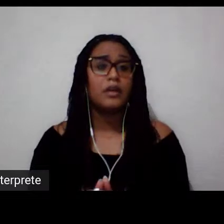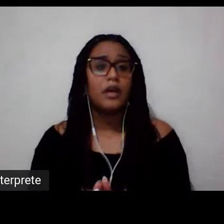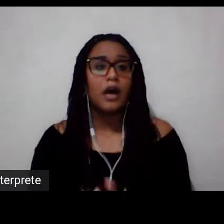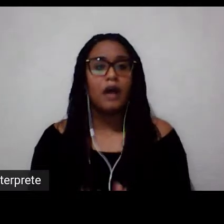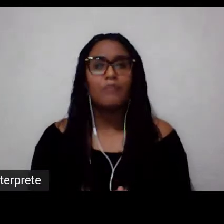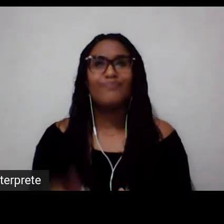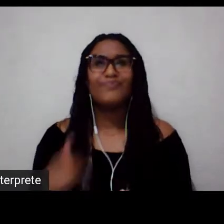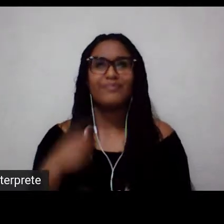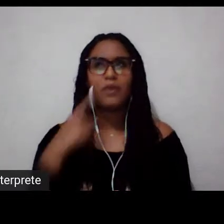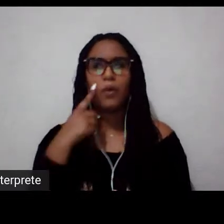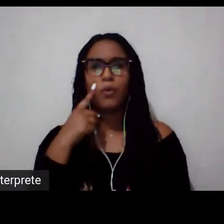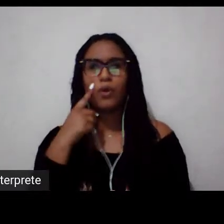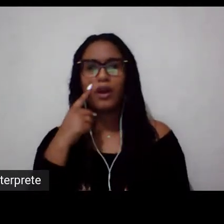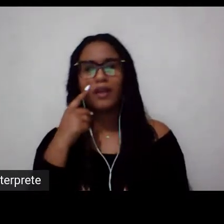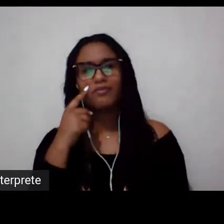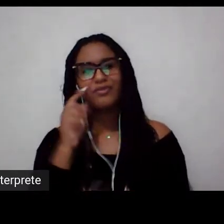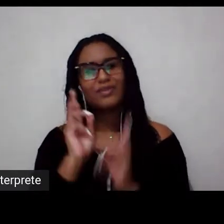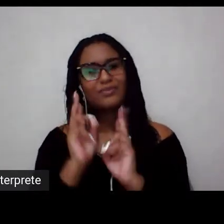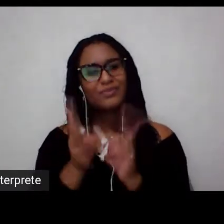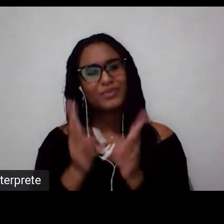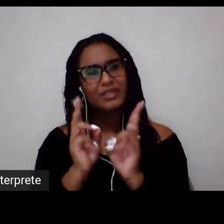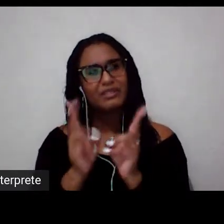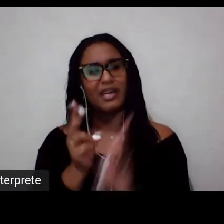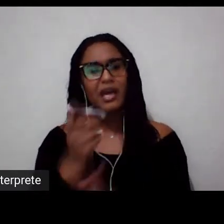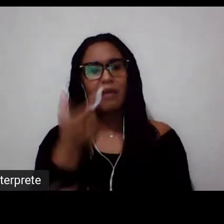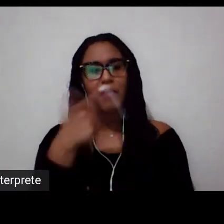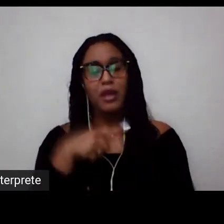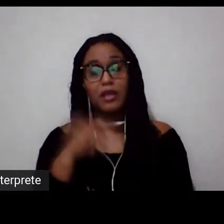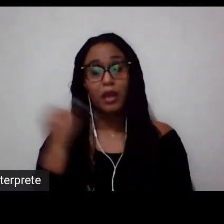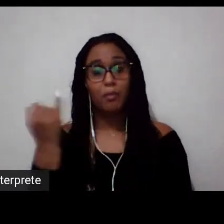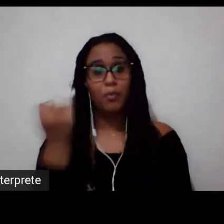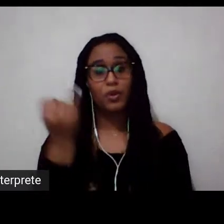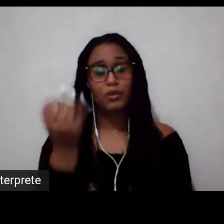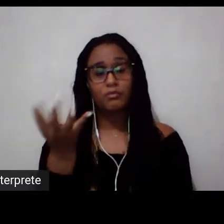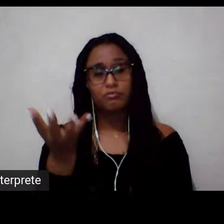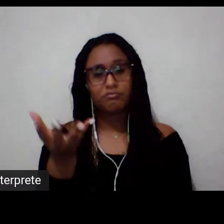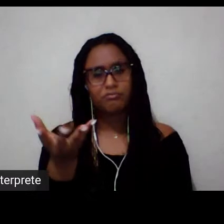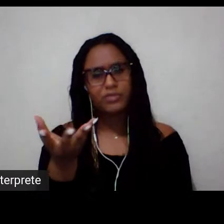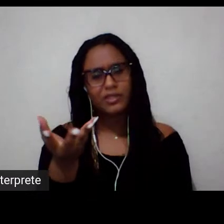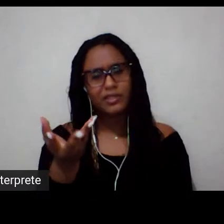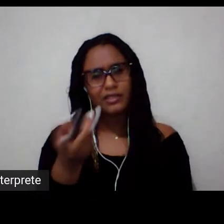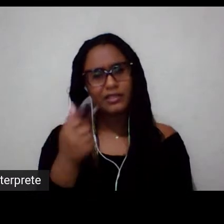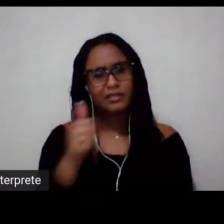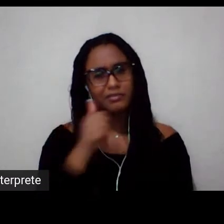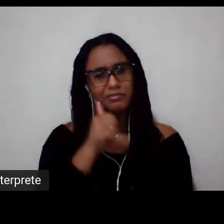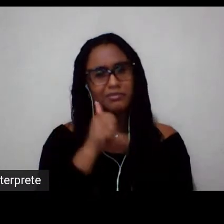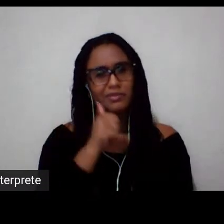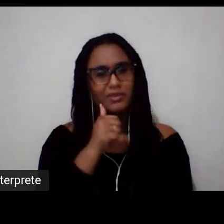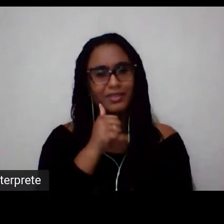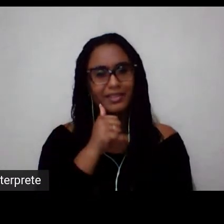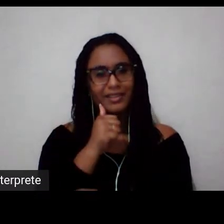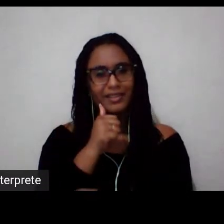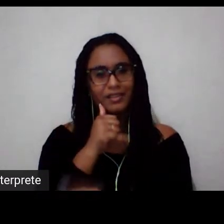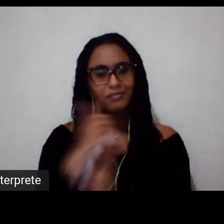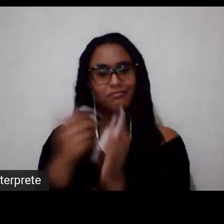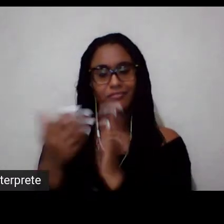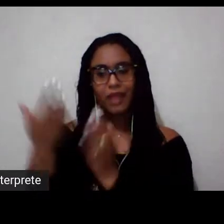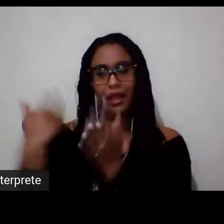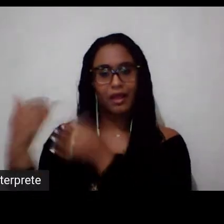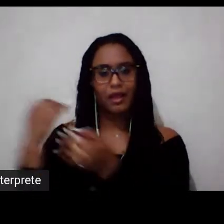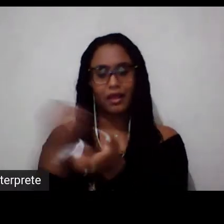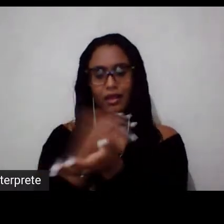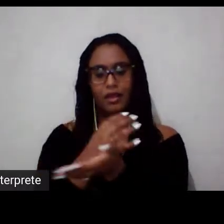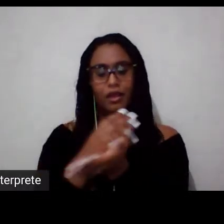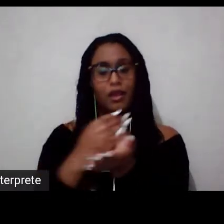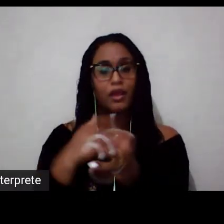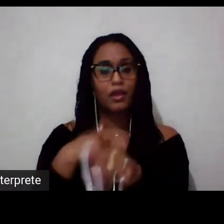me instigou, e ela iniciou, digamos assim, que eu comecei a pensar nas mulheres no esporte quando eu fazia o curso de graduação, e que eu